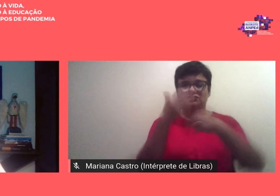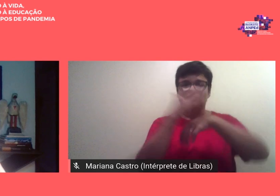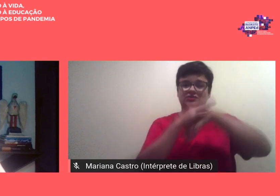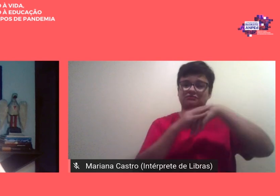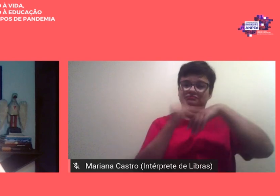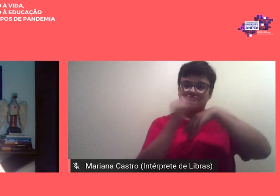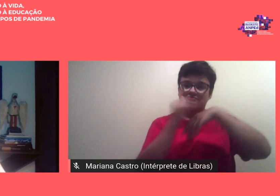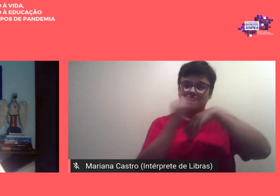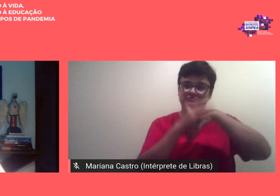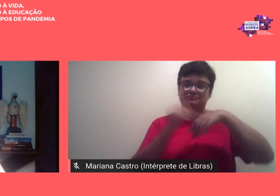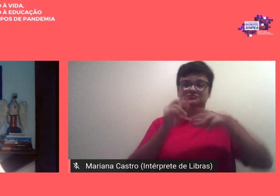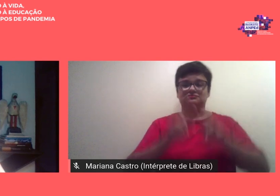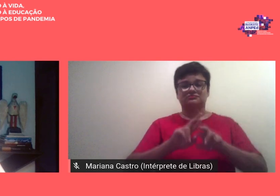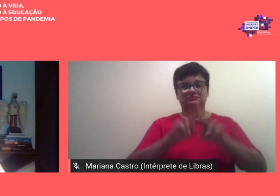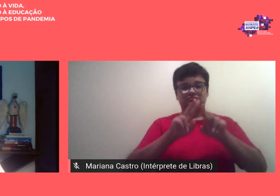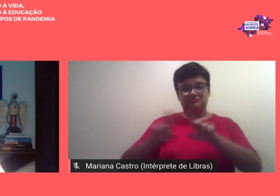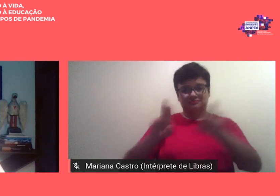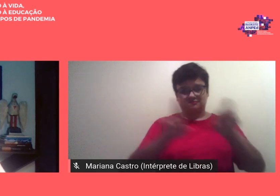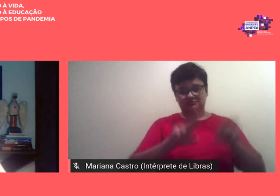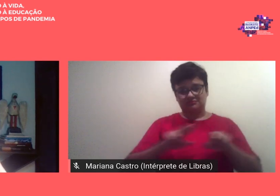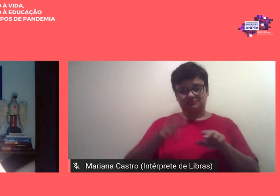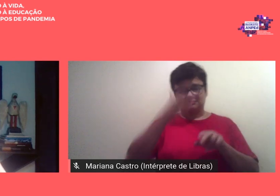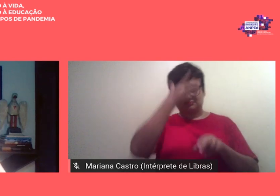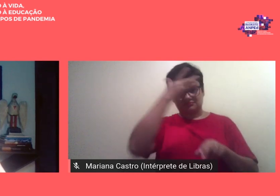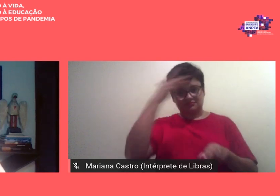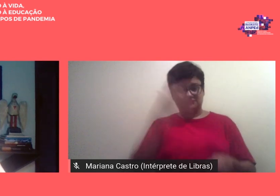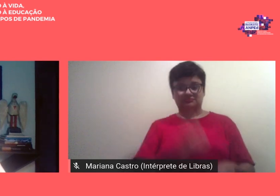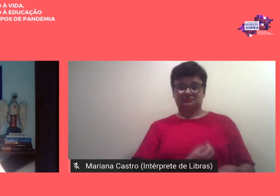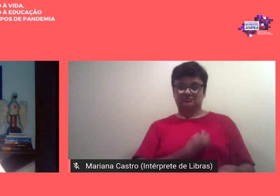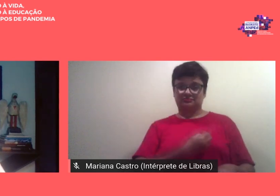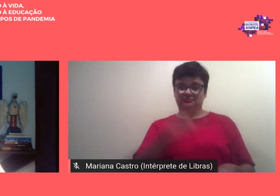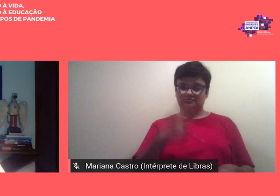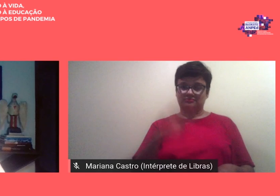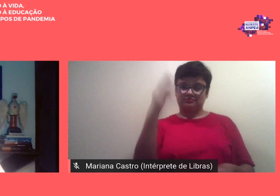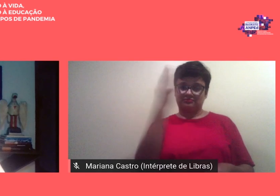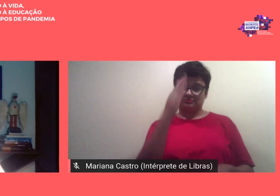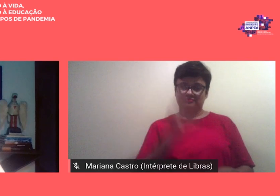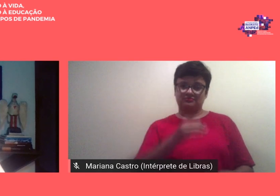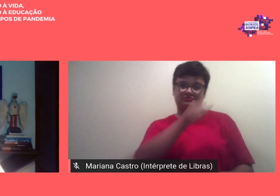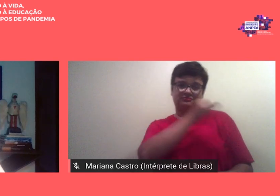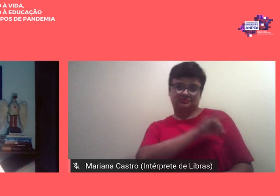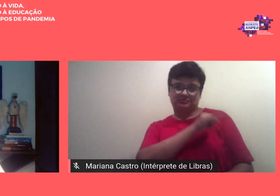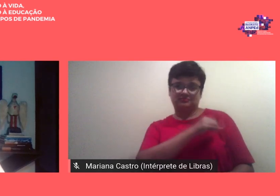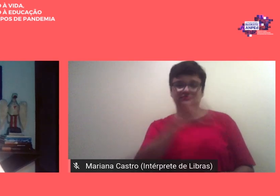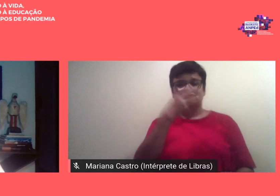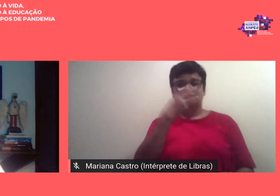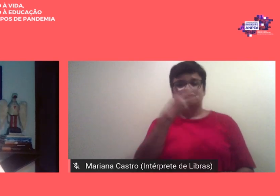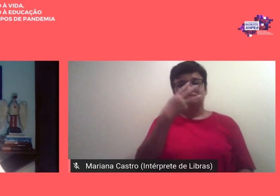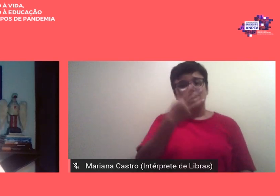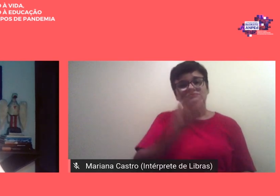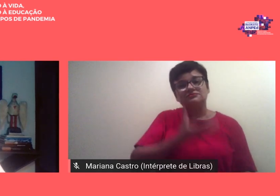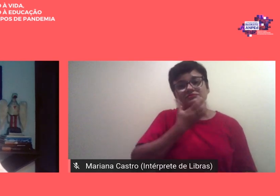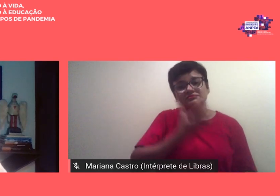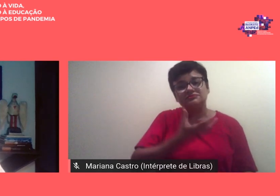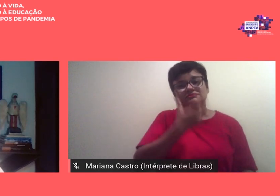entre as diferentes pessoas que vivem no Brasil Rio de Janeiro 3 de dezembro de 2020